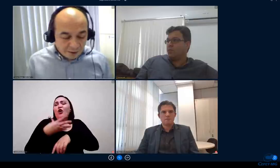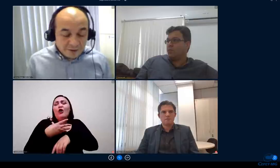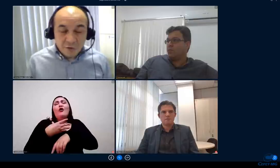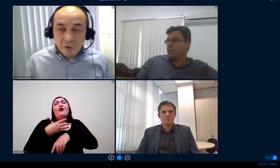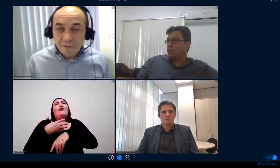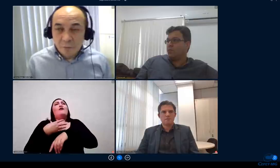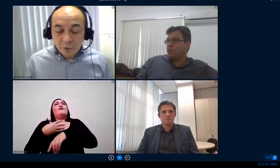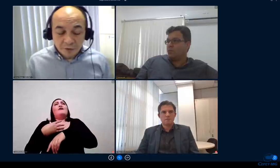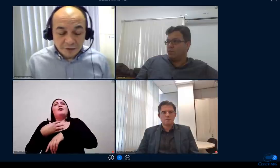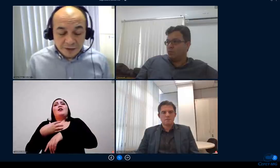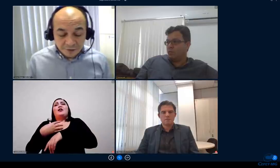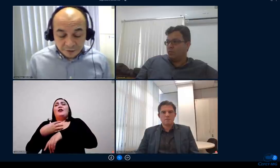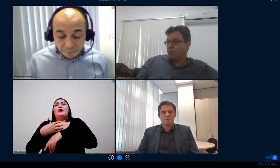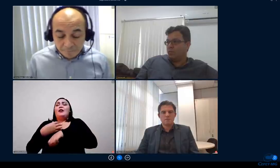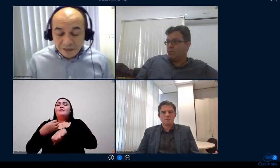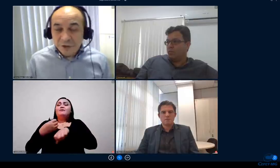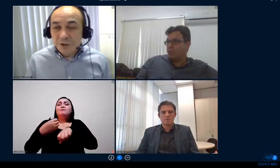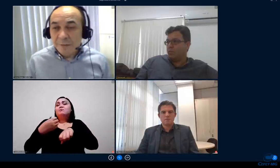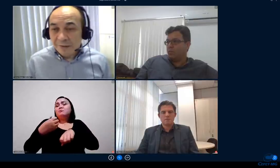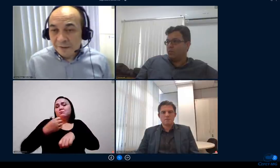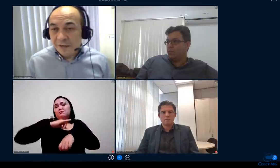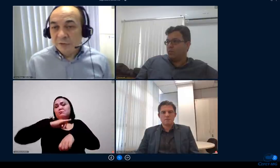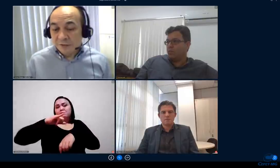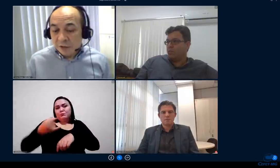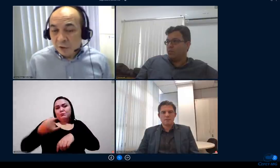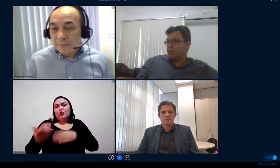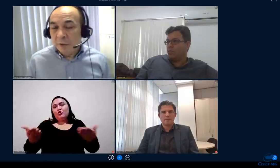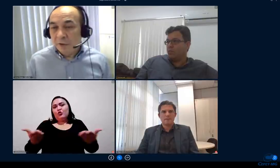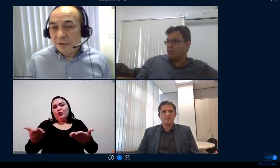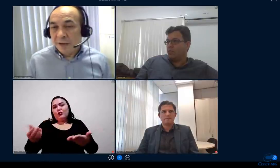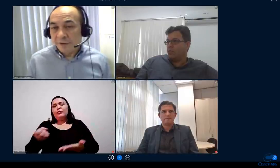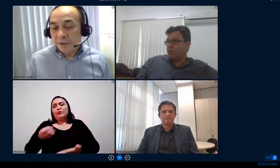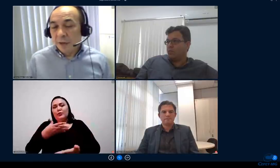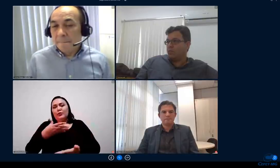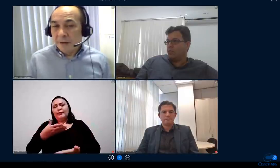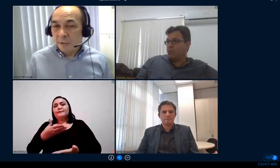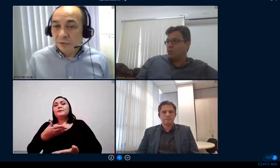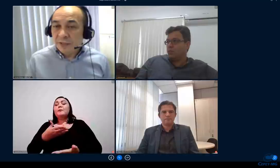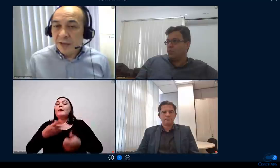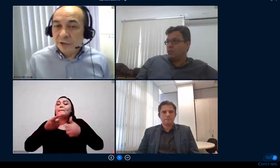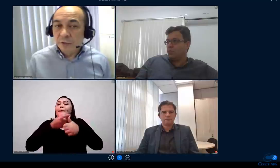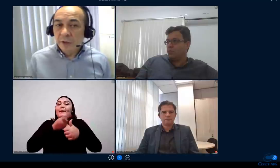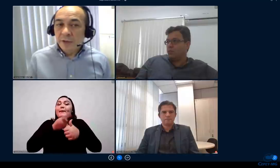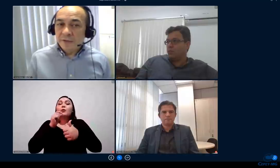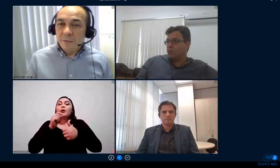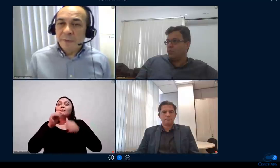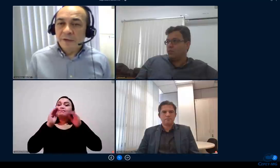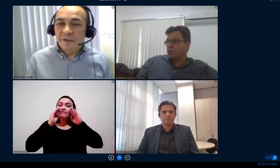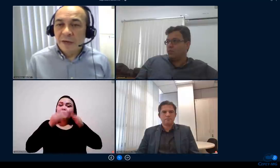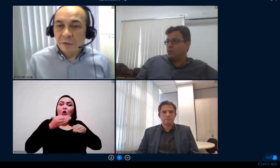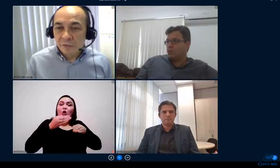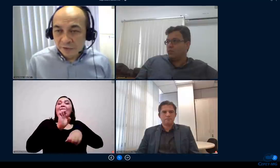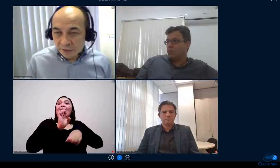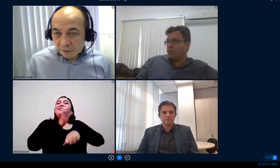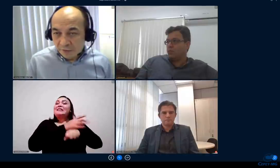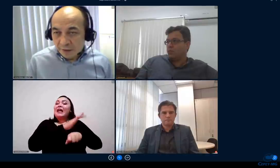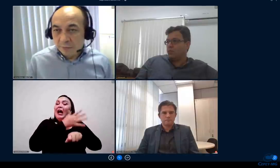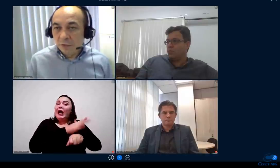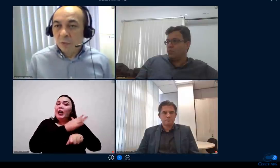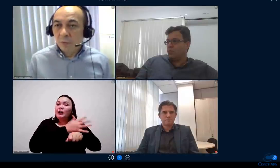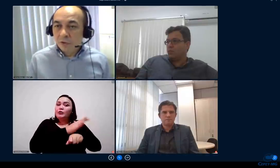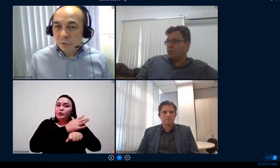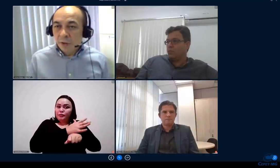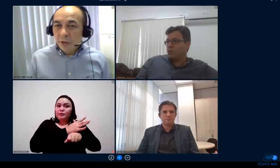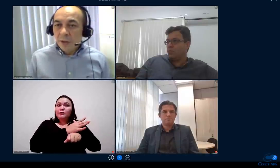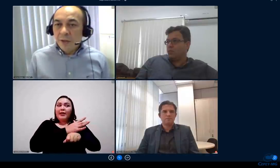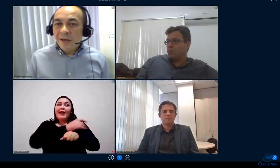nessas novas oportunidades então a gente chama a atenção a isso então a nossa prioridade para o estágio são para esses alunos que estão em termos